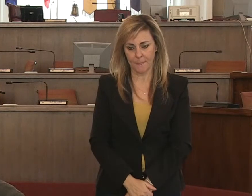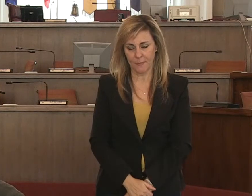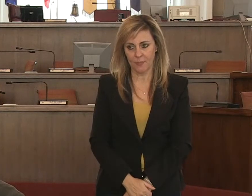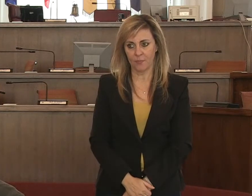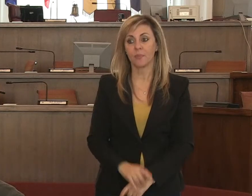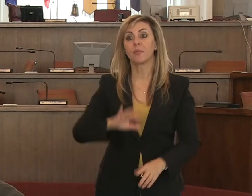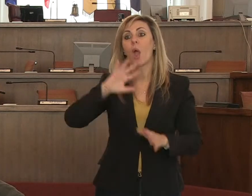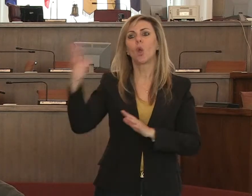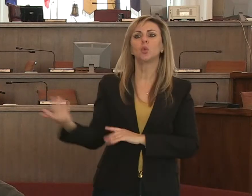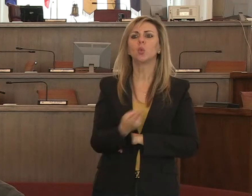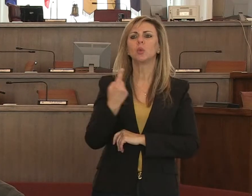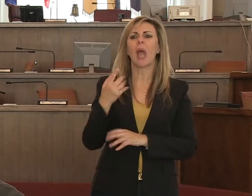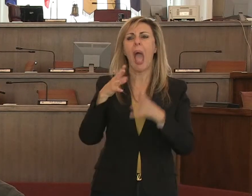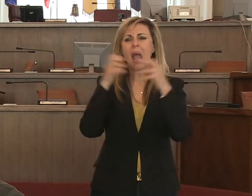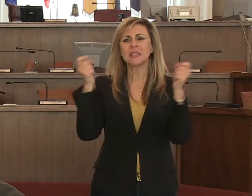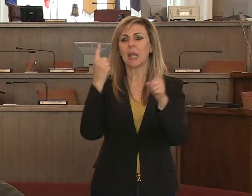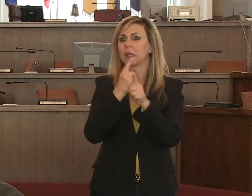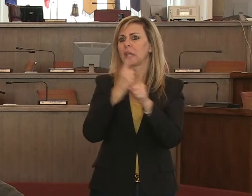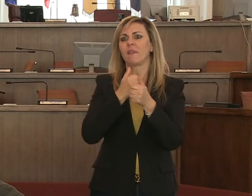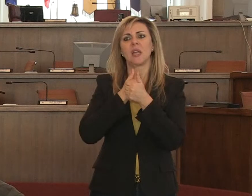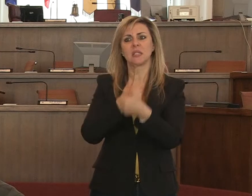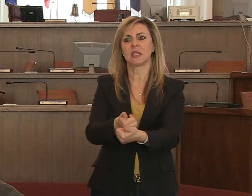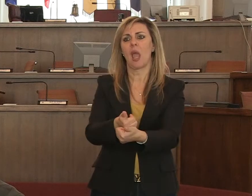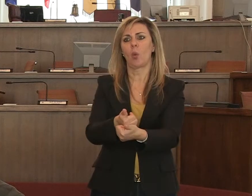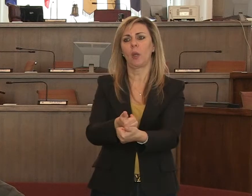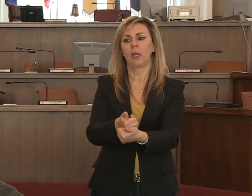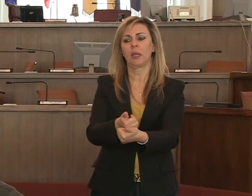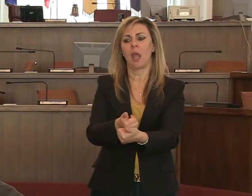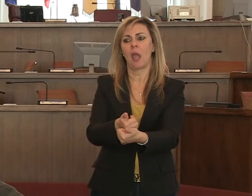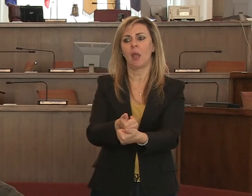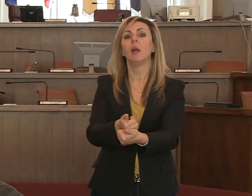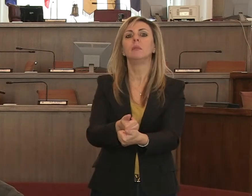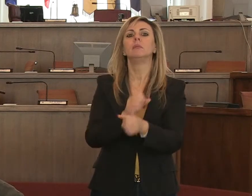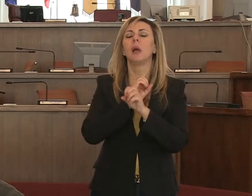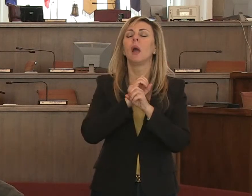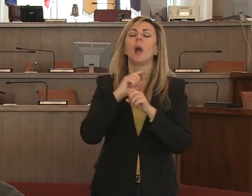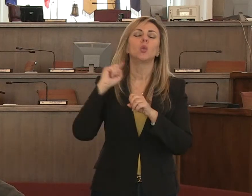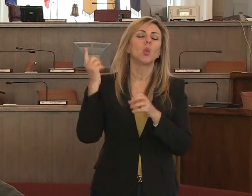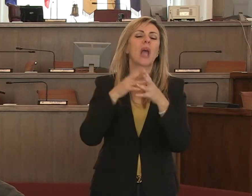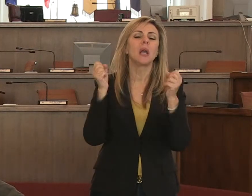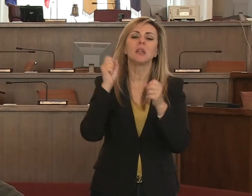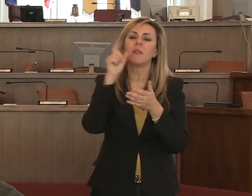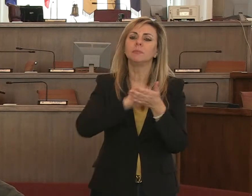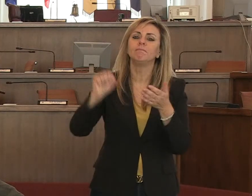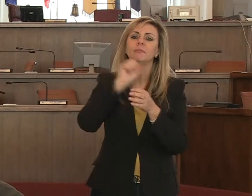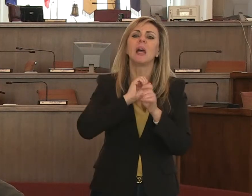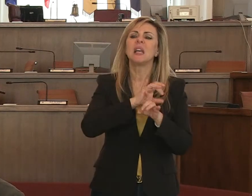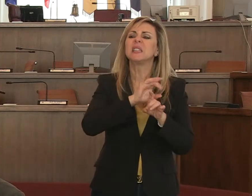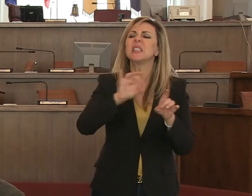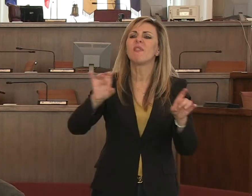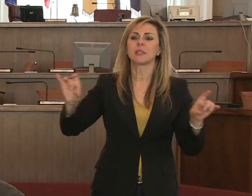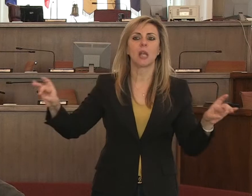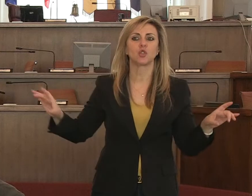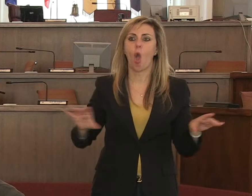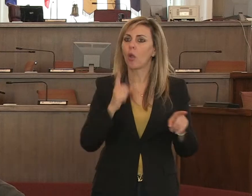tutte le aziende eh debbono eseguire problemi eh lavori di sanificazione previste dalla vigente di normative. E